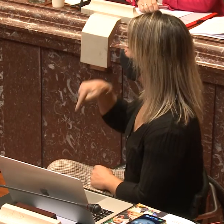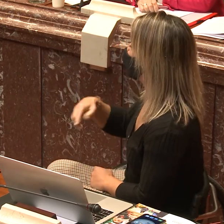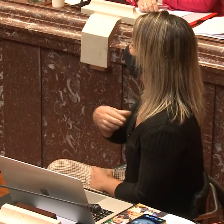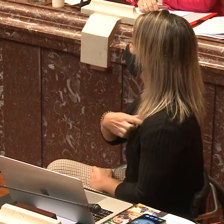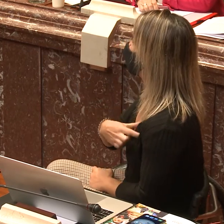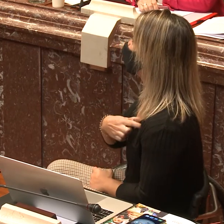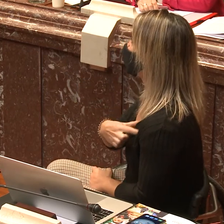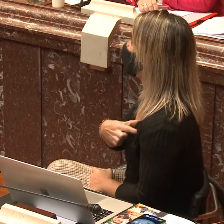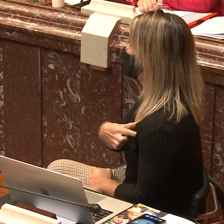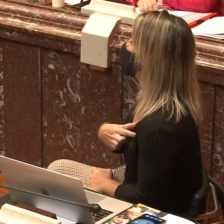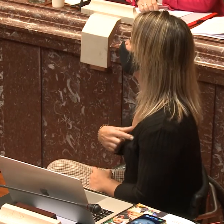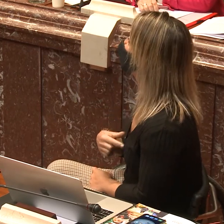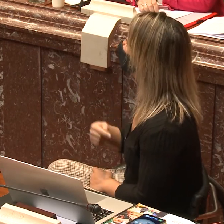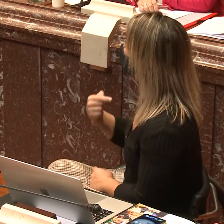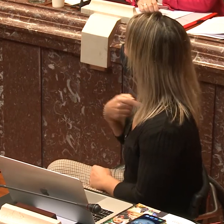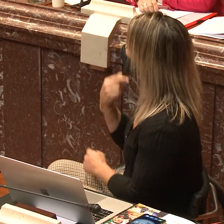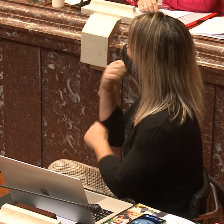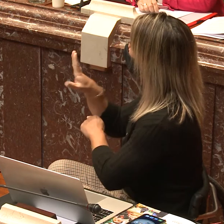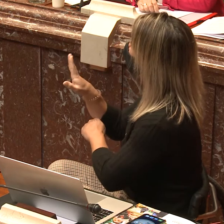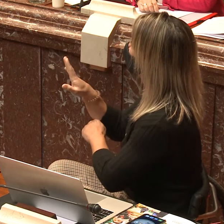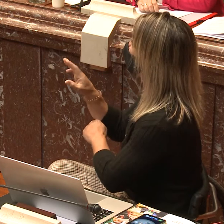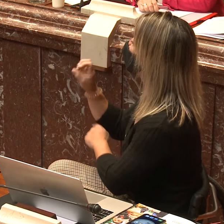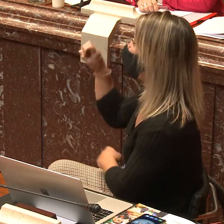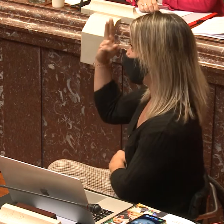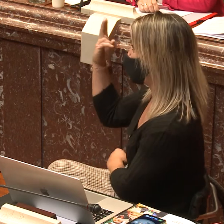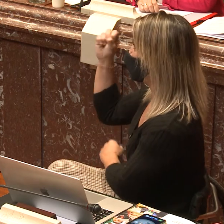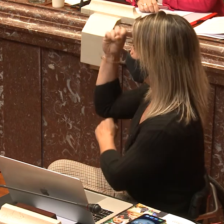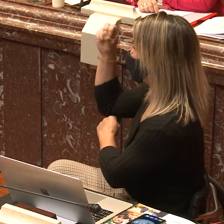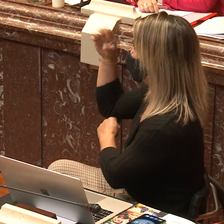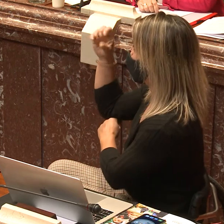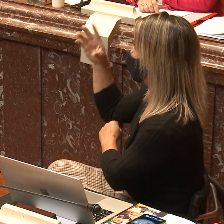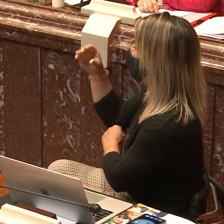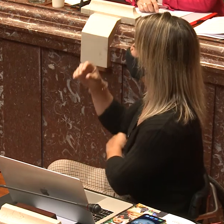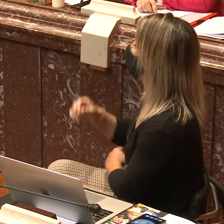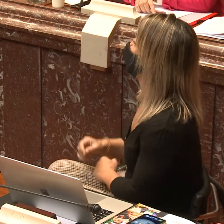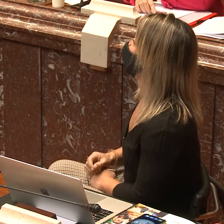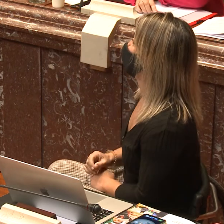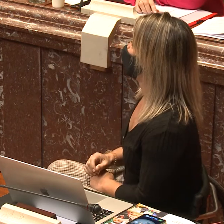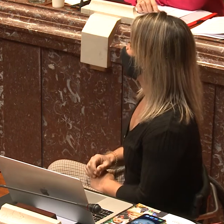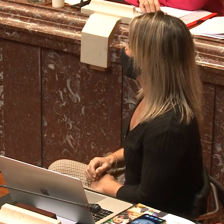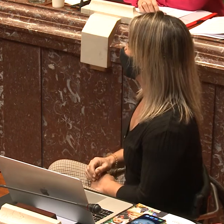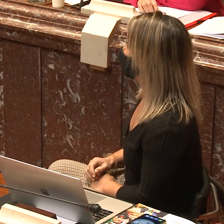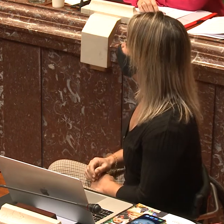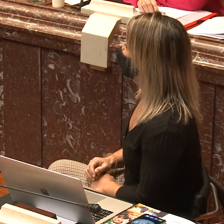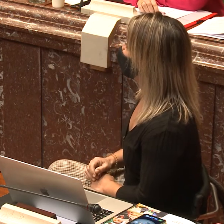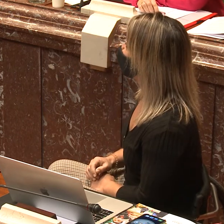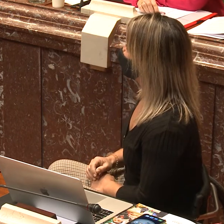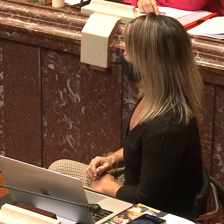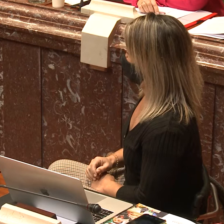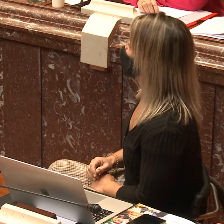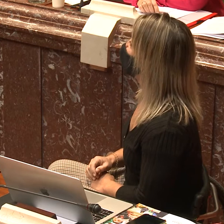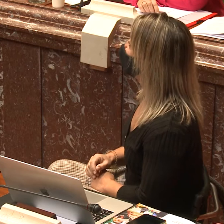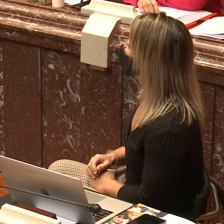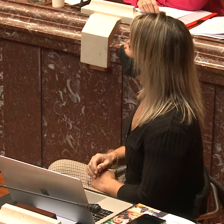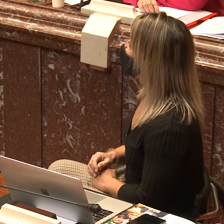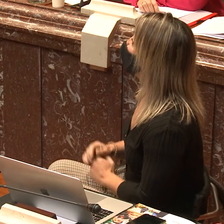Hoy, con su permiso de esta comisión, voy a presentar al primer compareciente, como se merece.